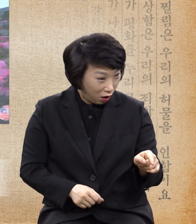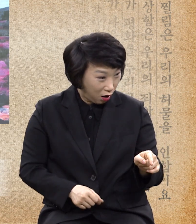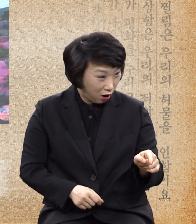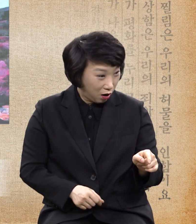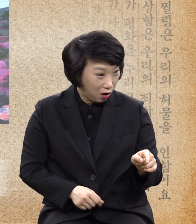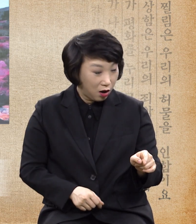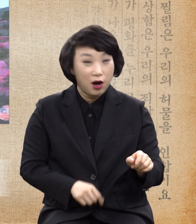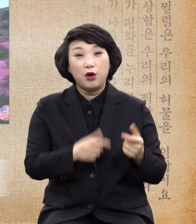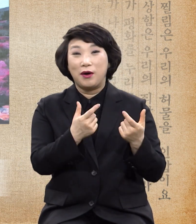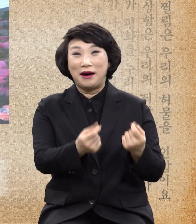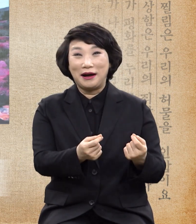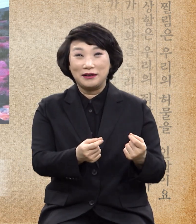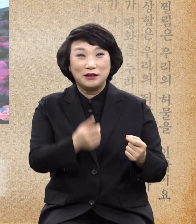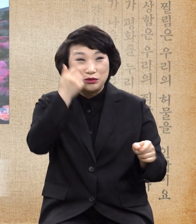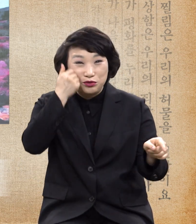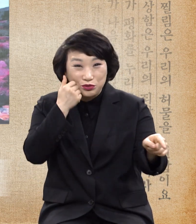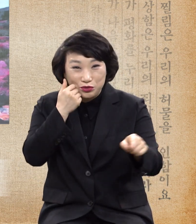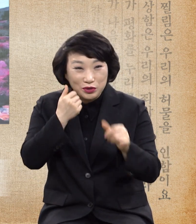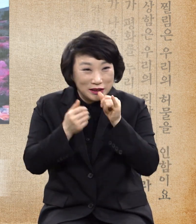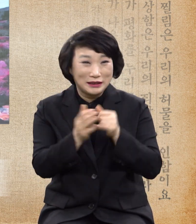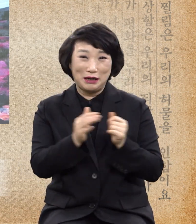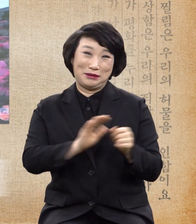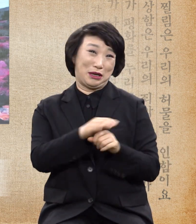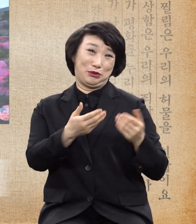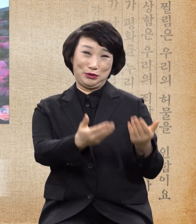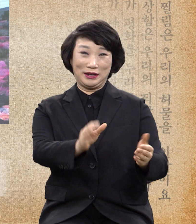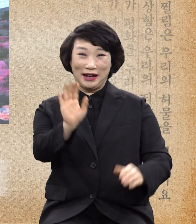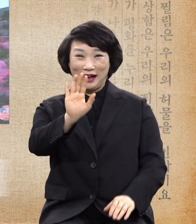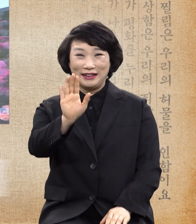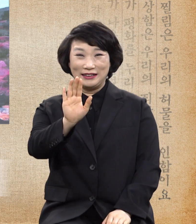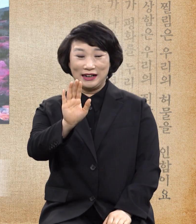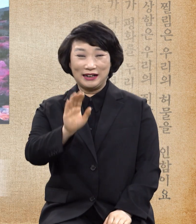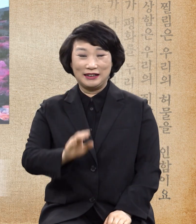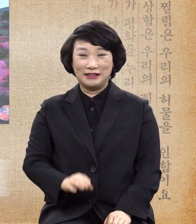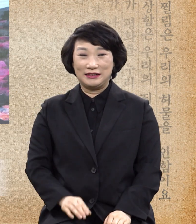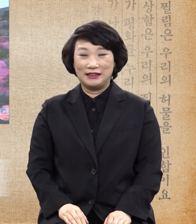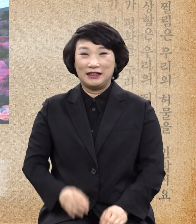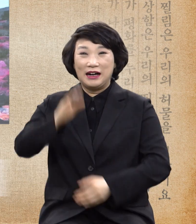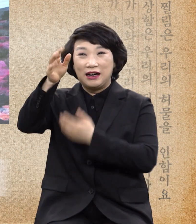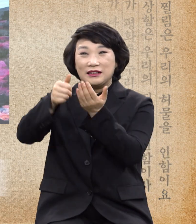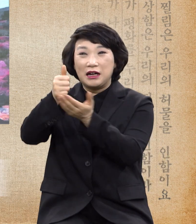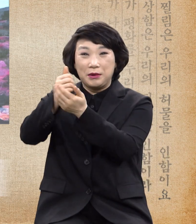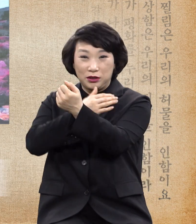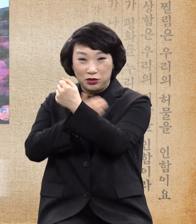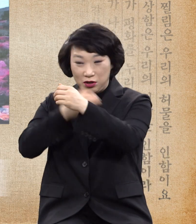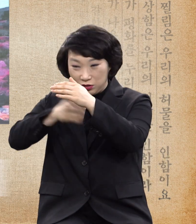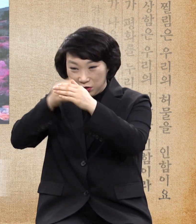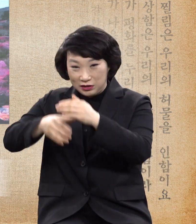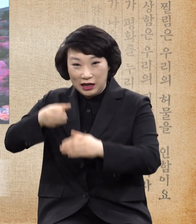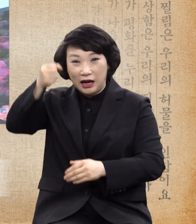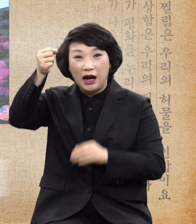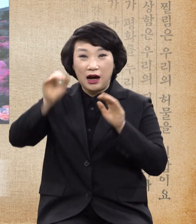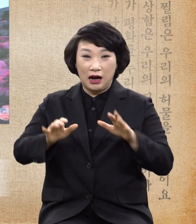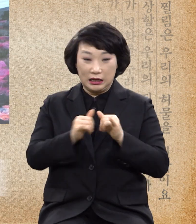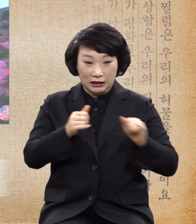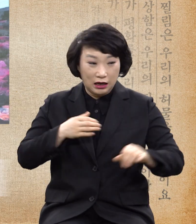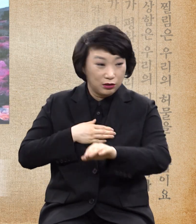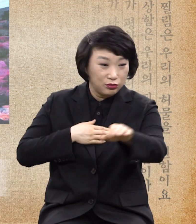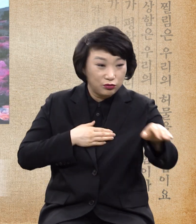이런 것이 있어서가 아니라 하나님의 절대적인 능력으로 인간은 죄